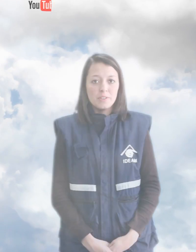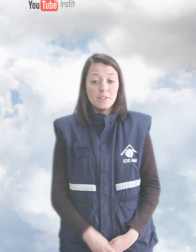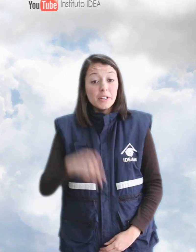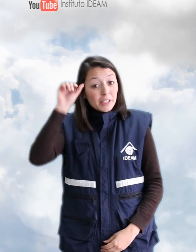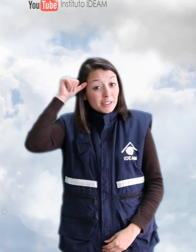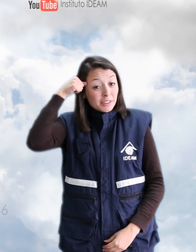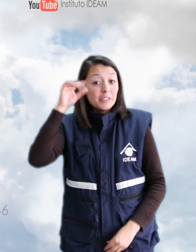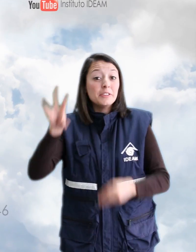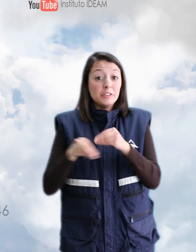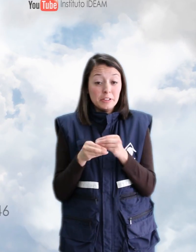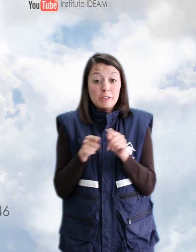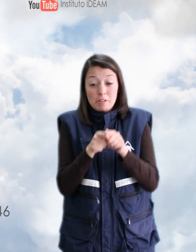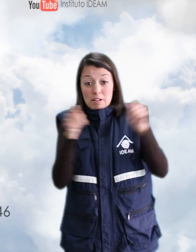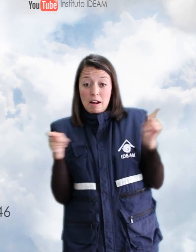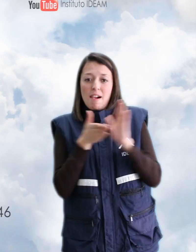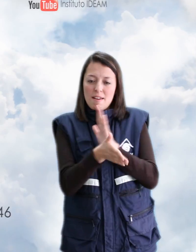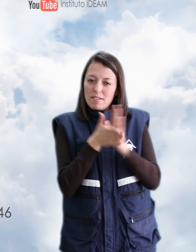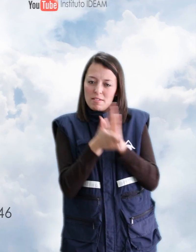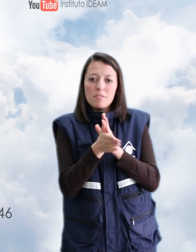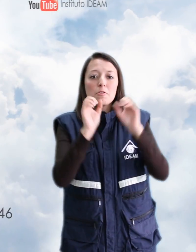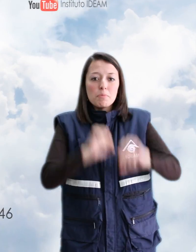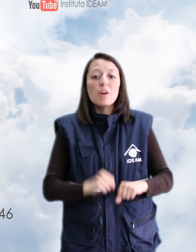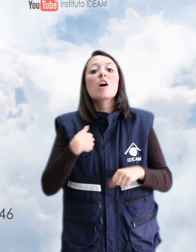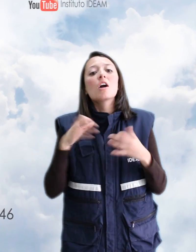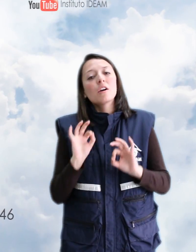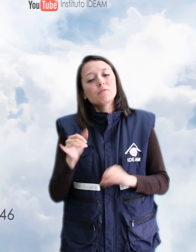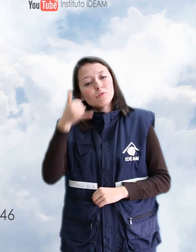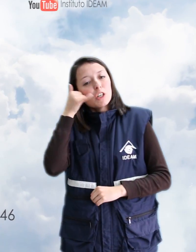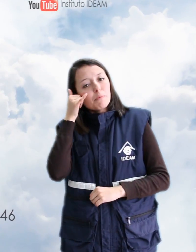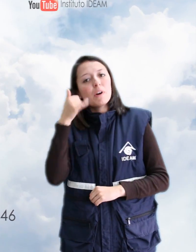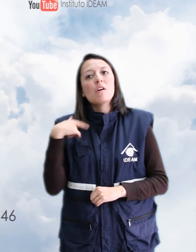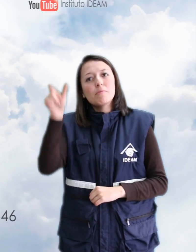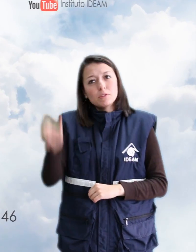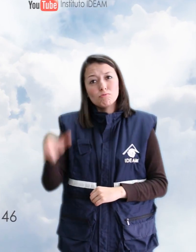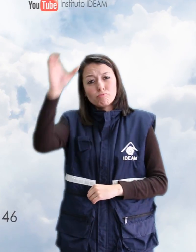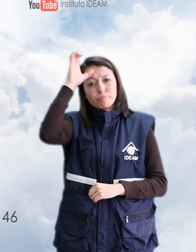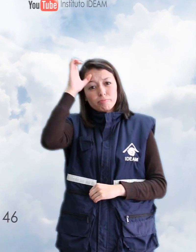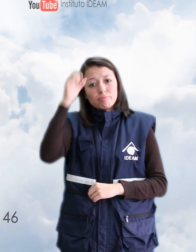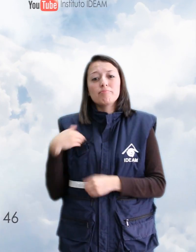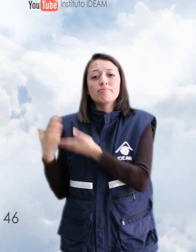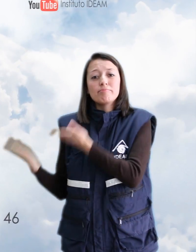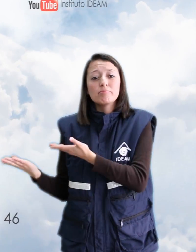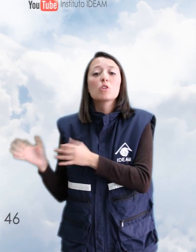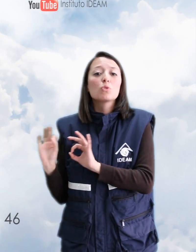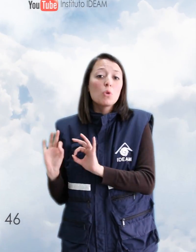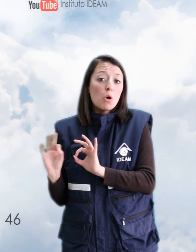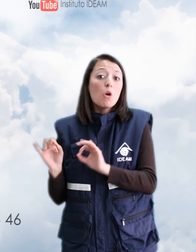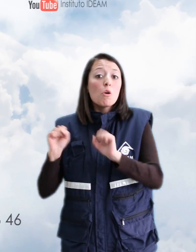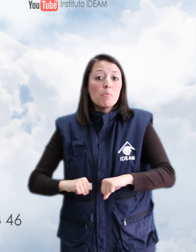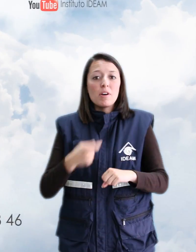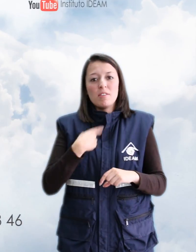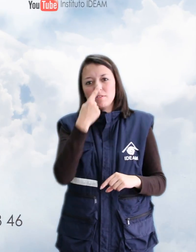Recuerden que para ampliar esta información pueden comunicarse con el meteorólogo de turno a los teléfonos que aparecen en pantalla o